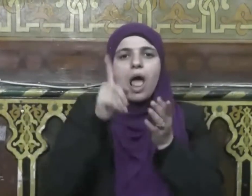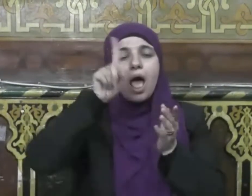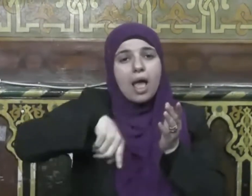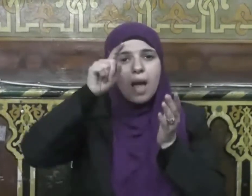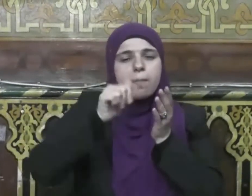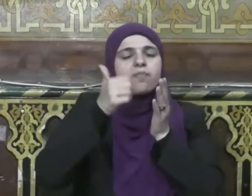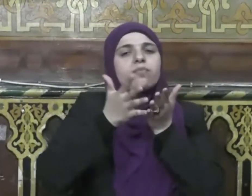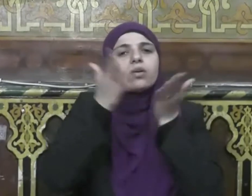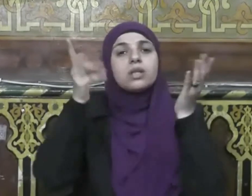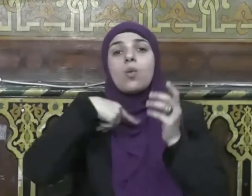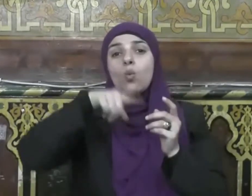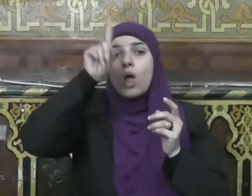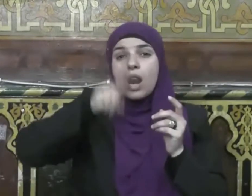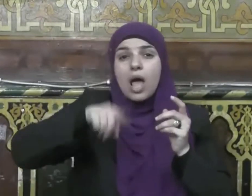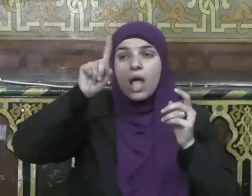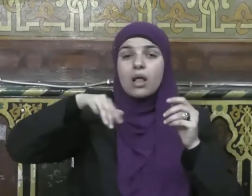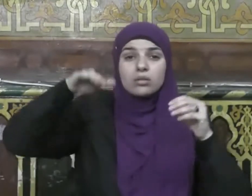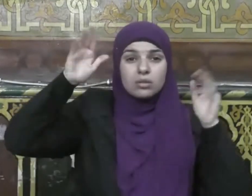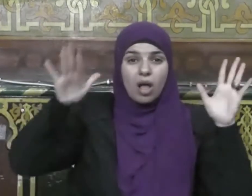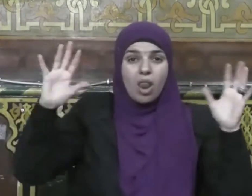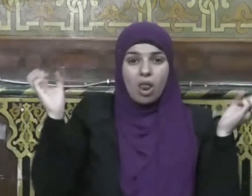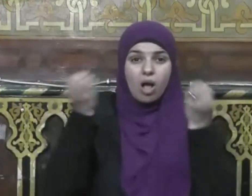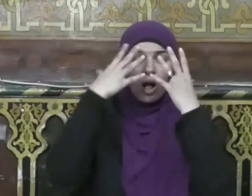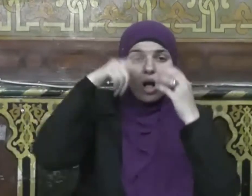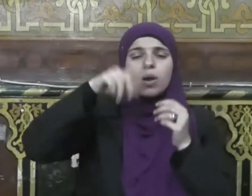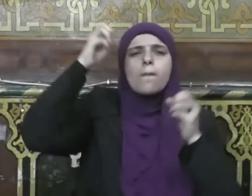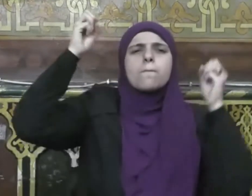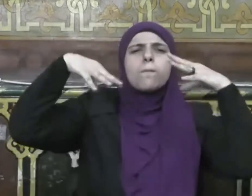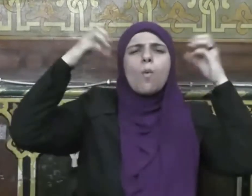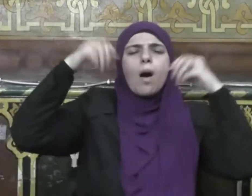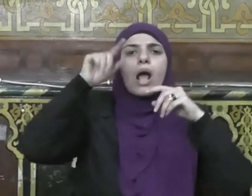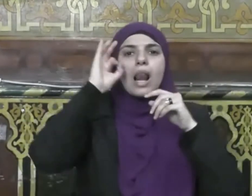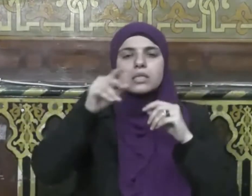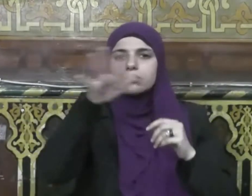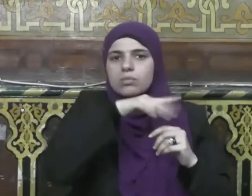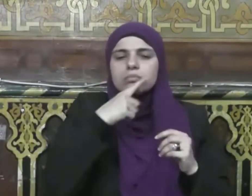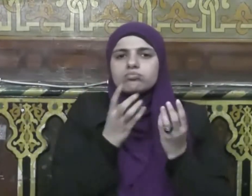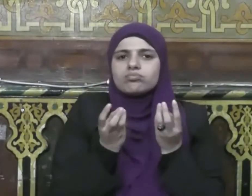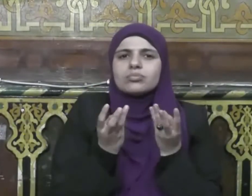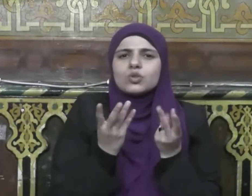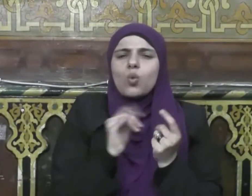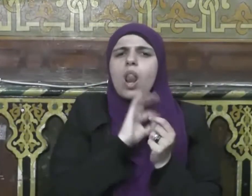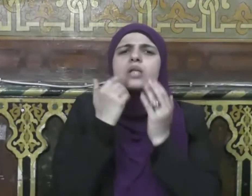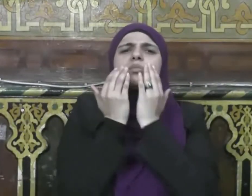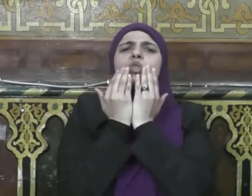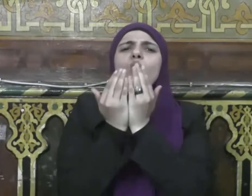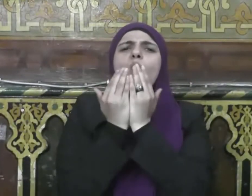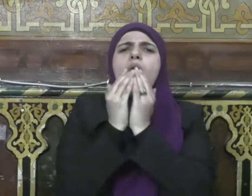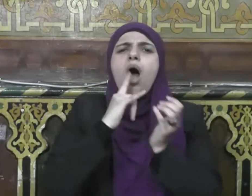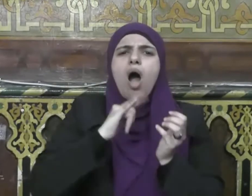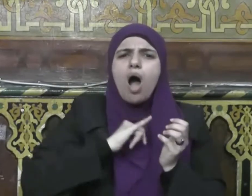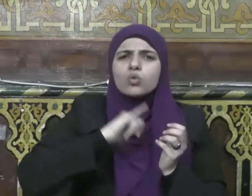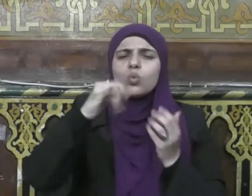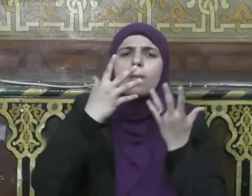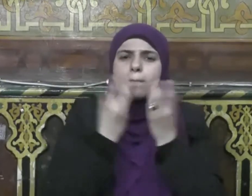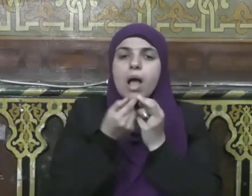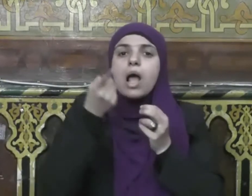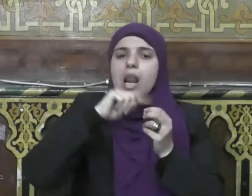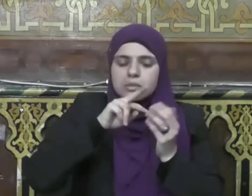والدعاء وتلاوة القرآن وكل ما يقربنا إلى الله عز